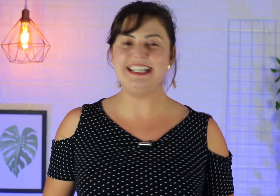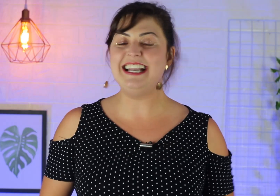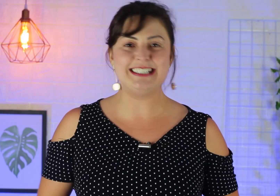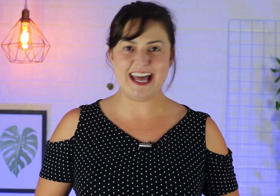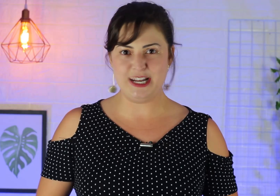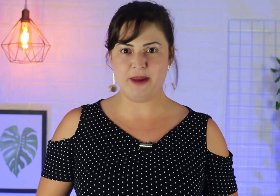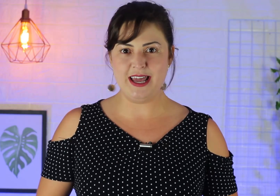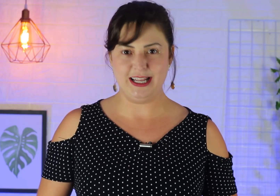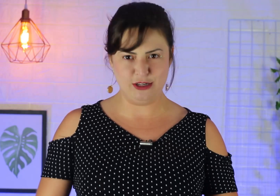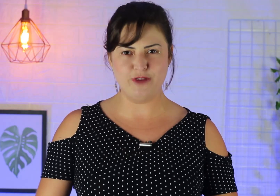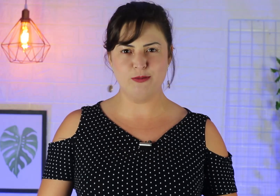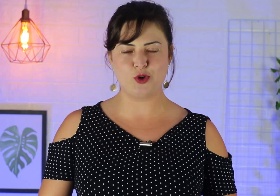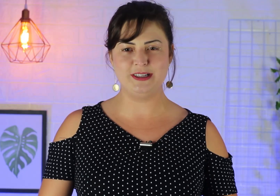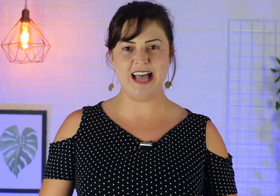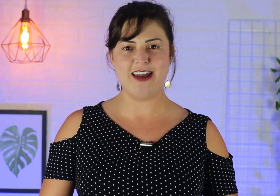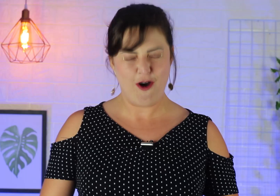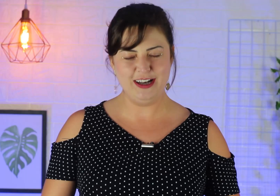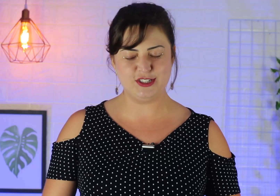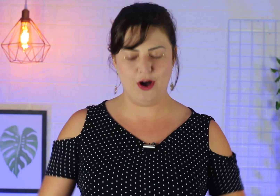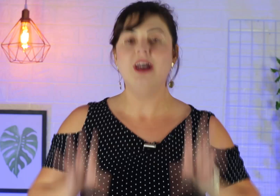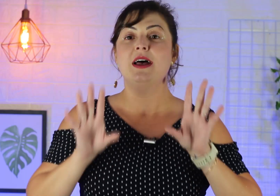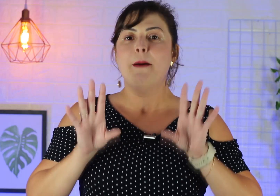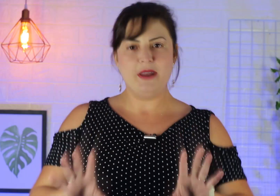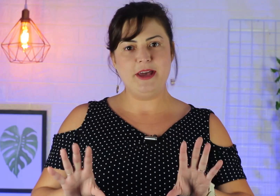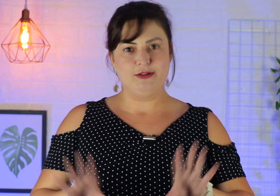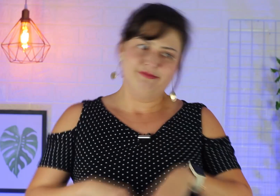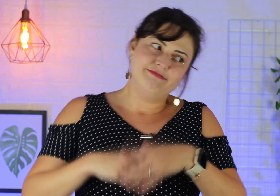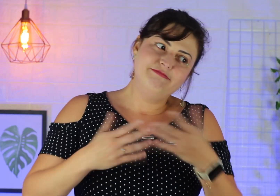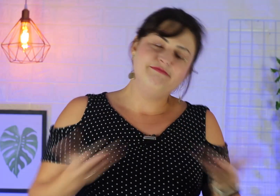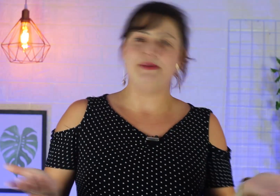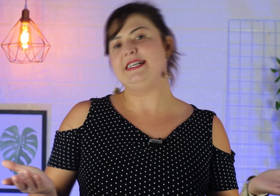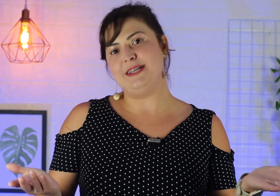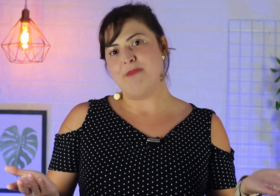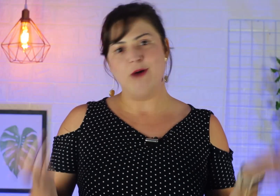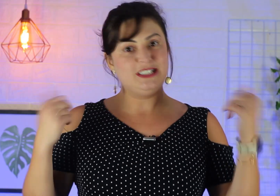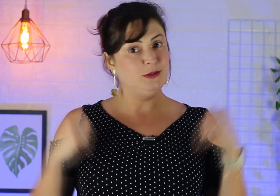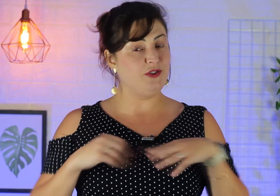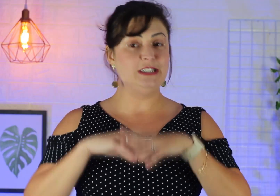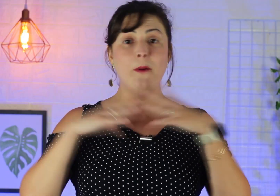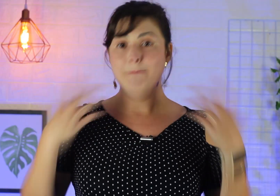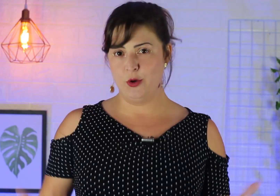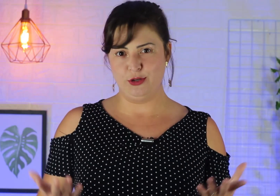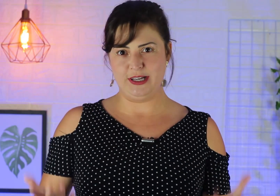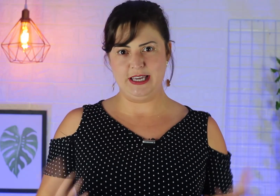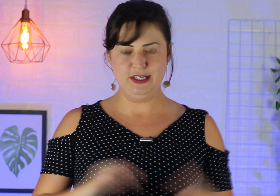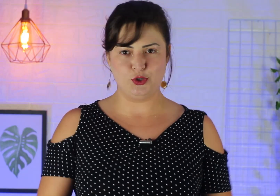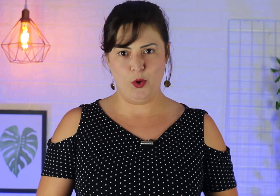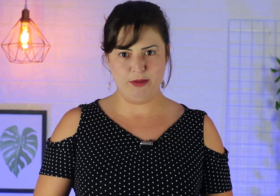sinalizar ali pra ele. Então, já vamos começar? Olha só. Primeiro, principal, estamos falando muito aqui sobre